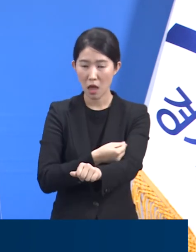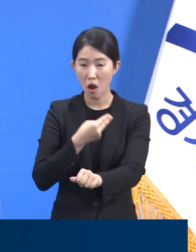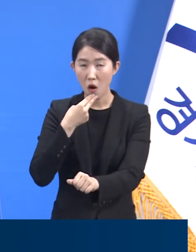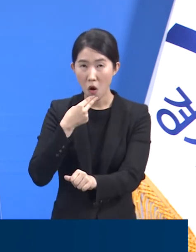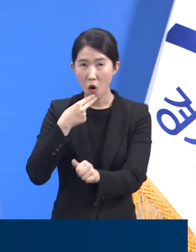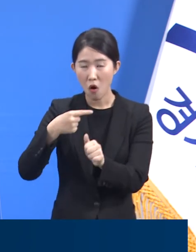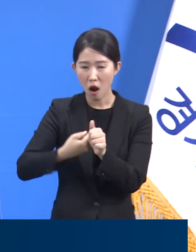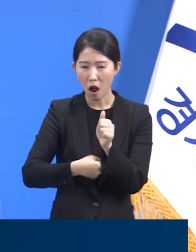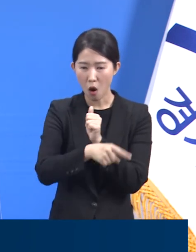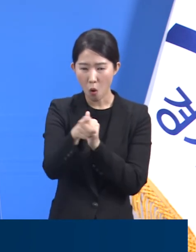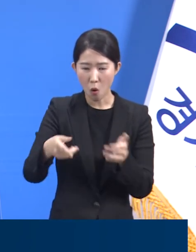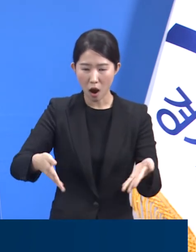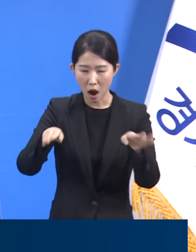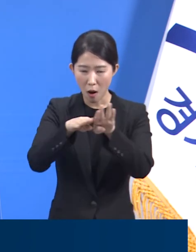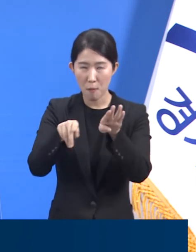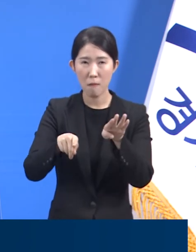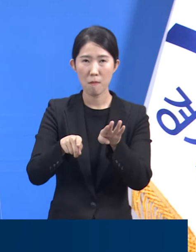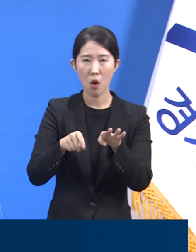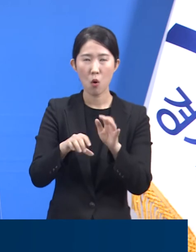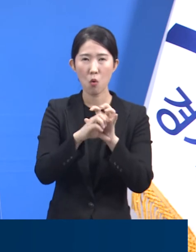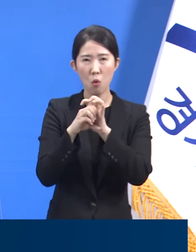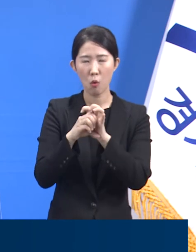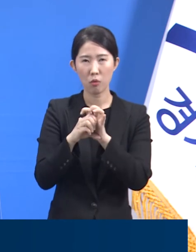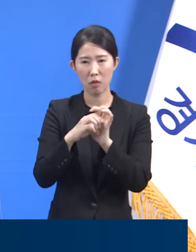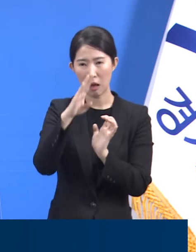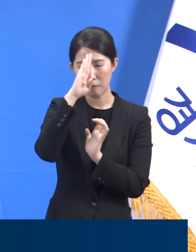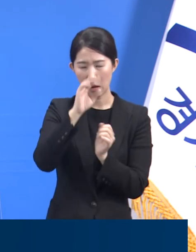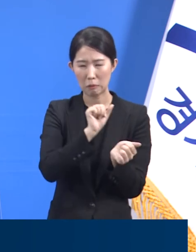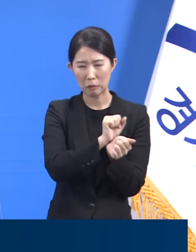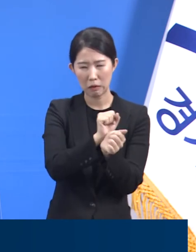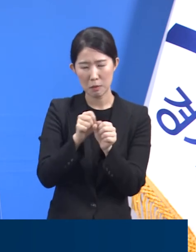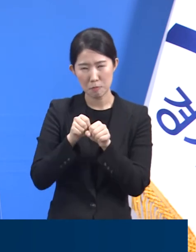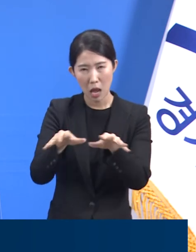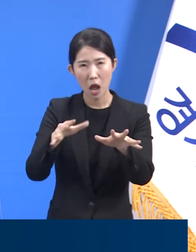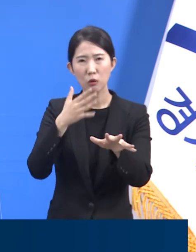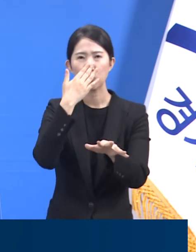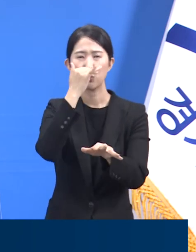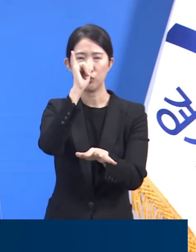파급된다는 사실을 이번 사례를 통해 발견할 수 있습니다.